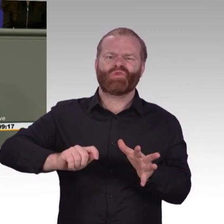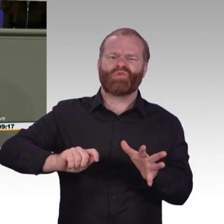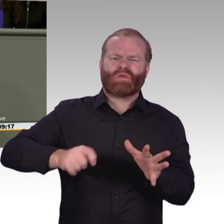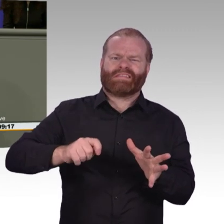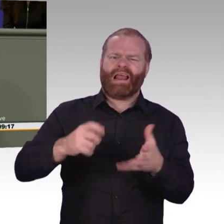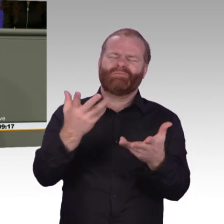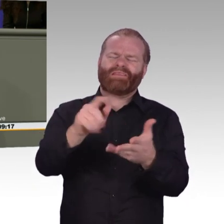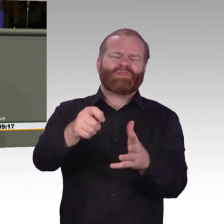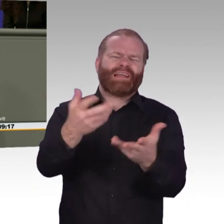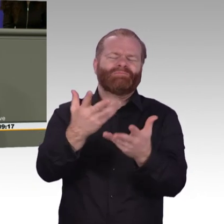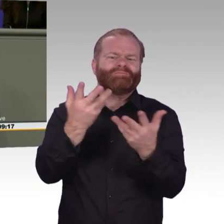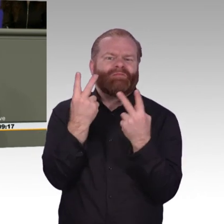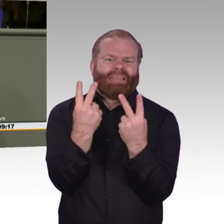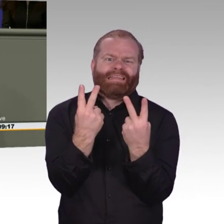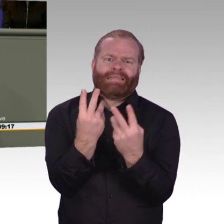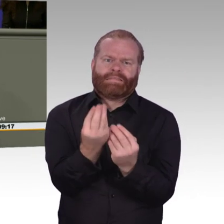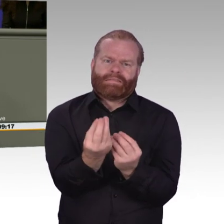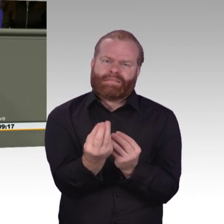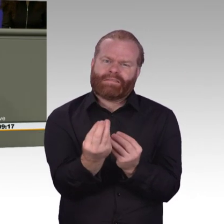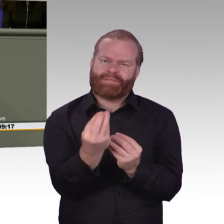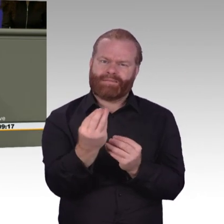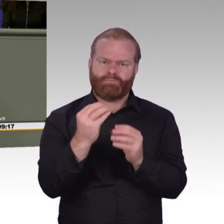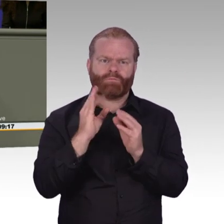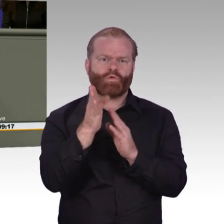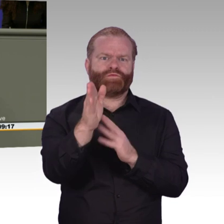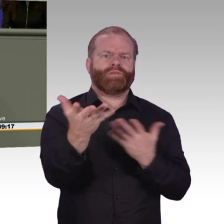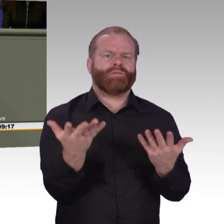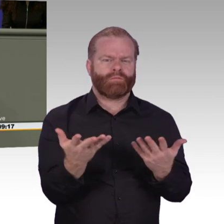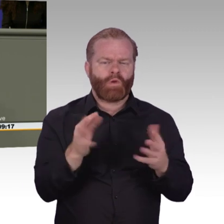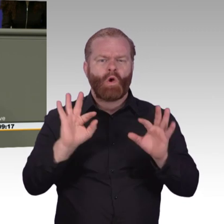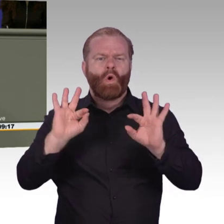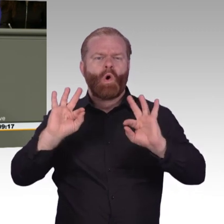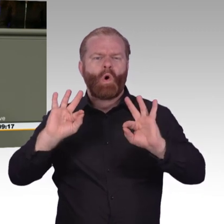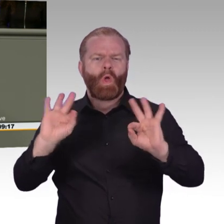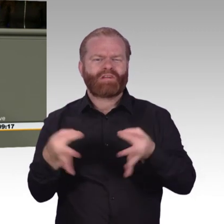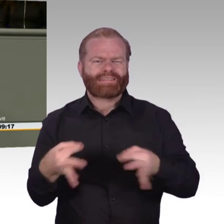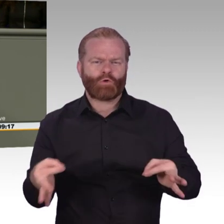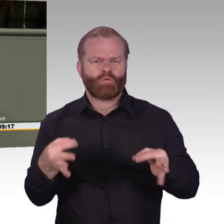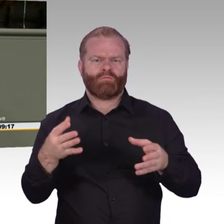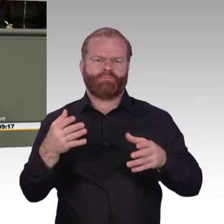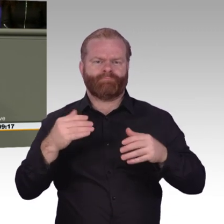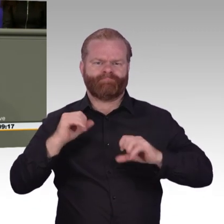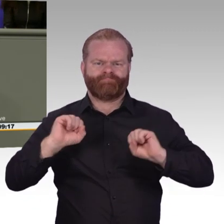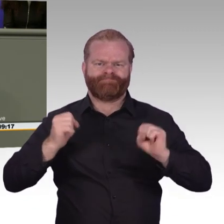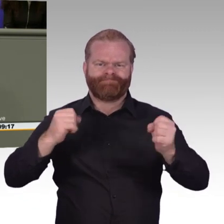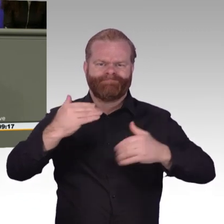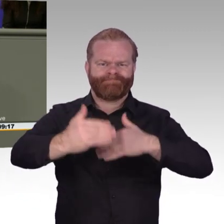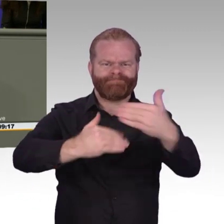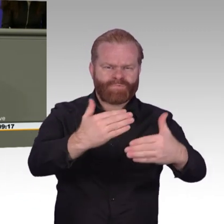sondern auch die Menschen verändern und weiterentwickeln können. Finanziert von der Bundesagentur für Arbeit sichern wir so auch die Zukunft der Arbeit.